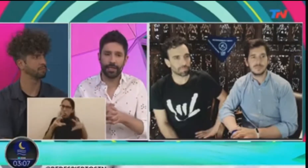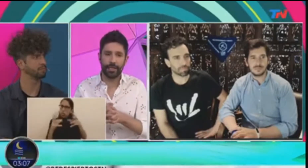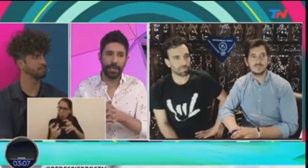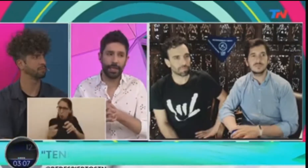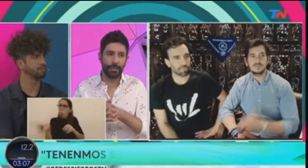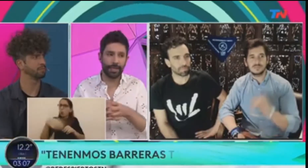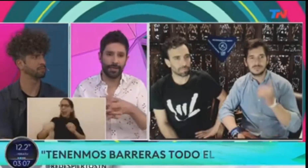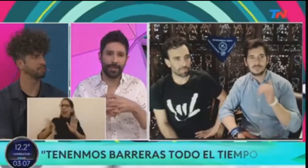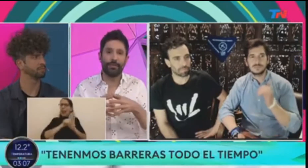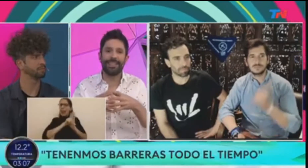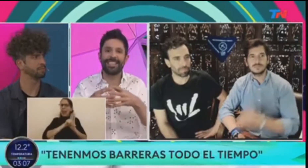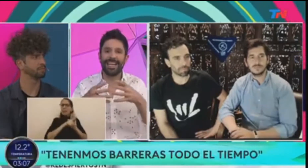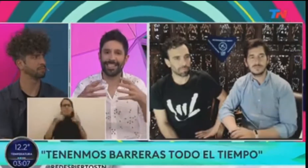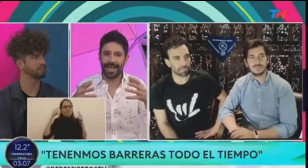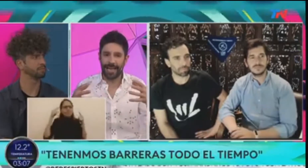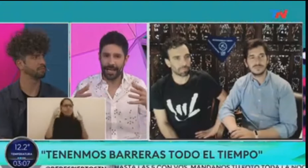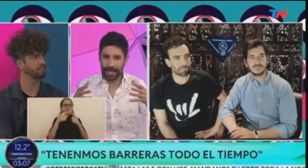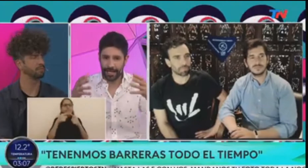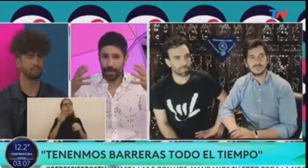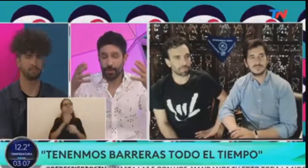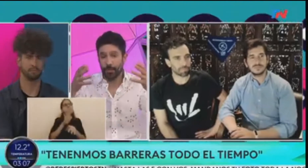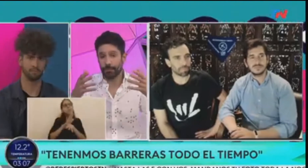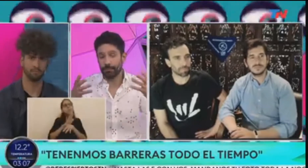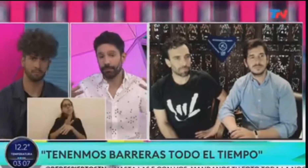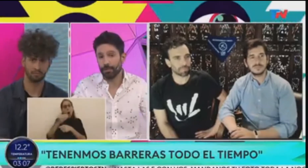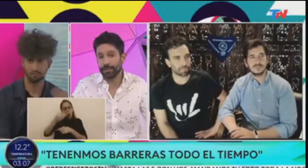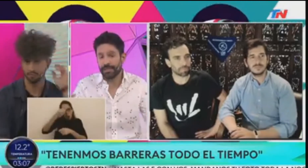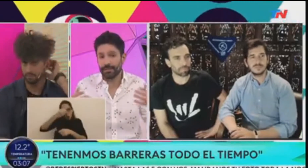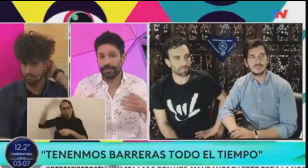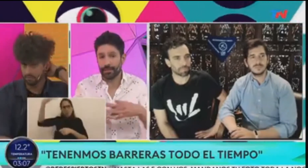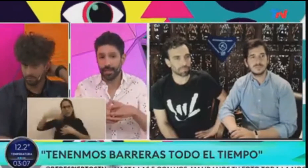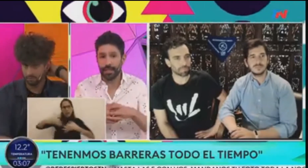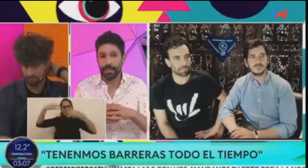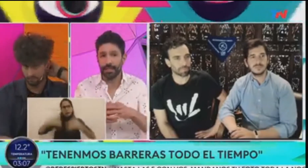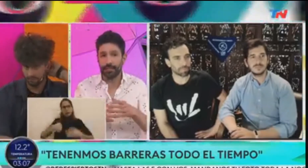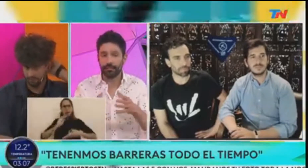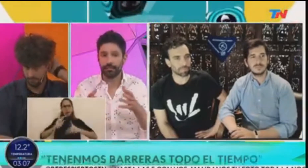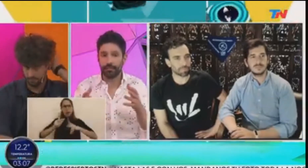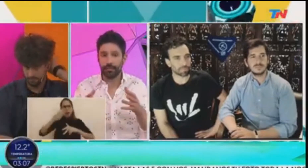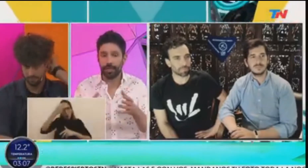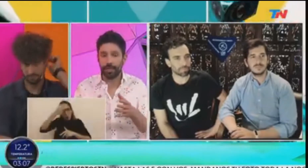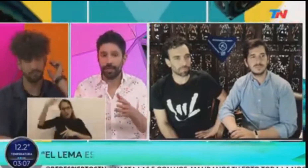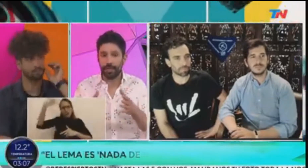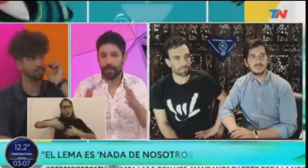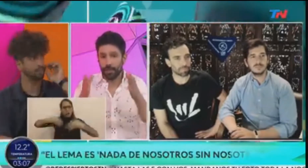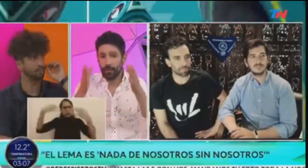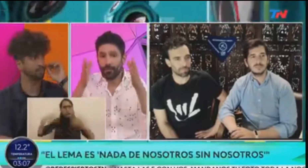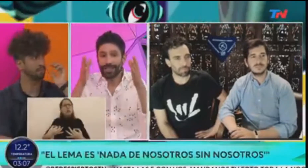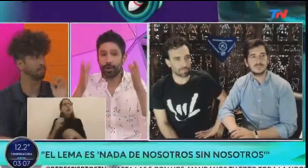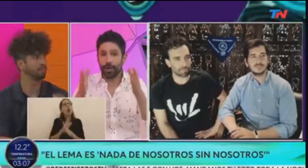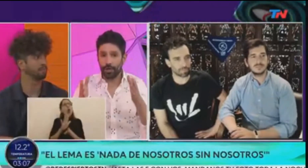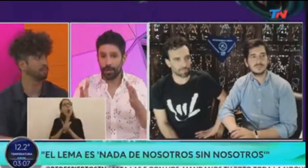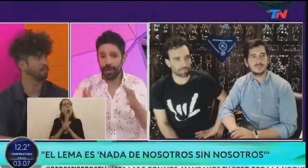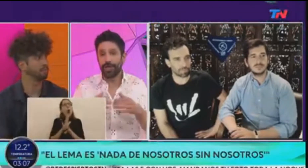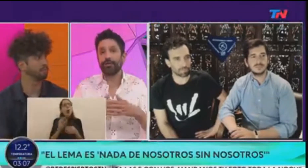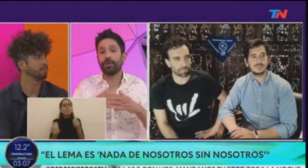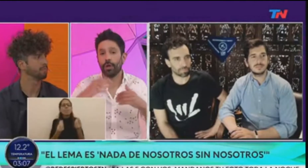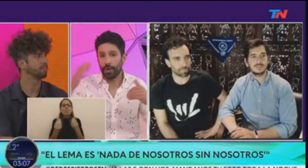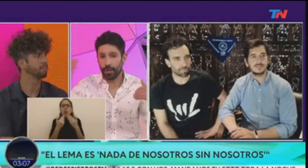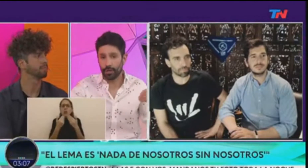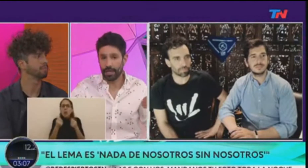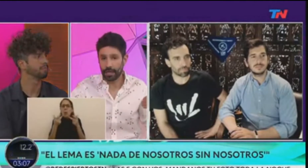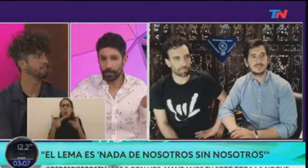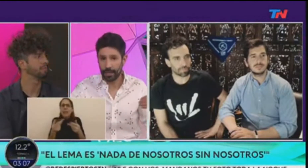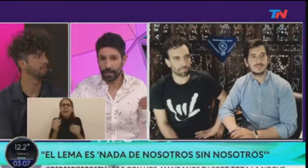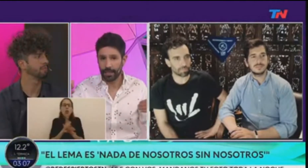oficializarla, que haya como, no sé, un patrón en